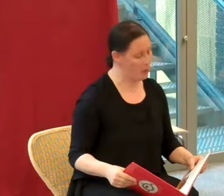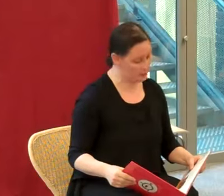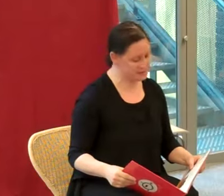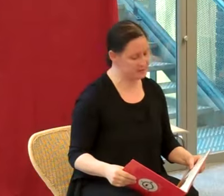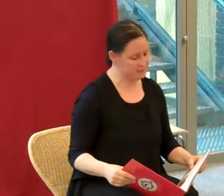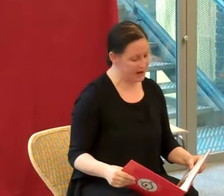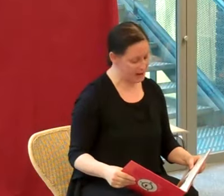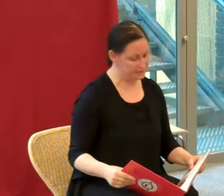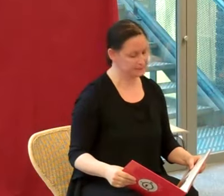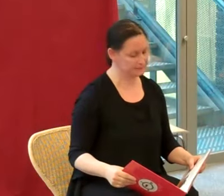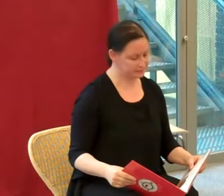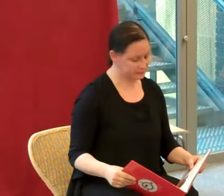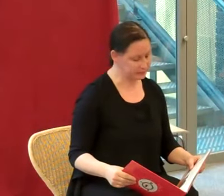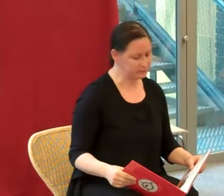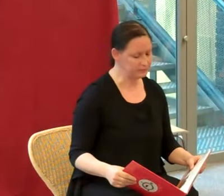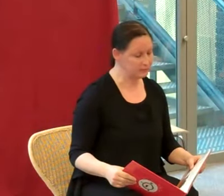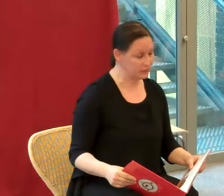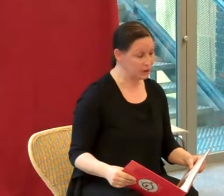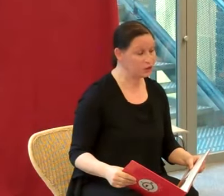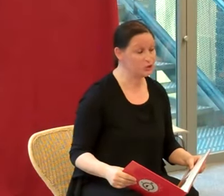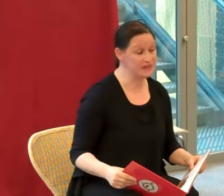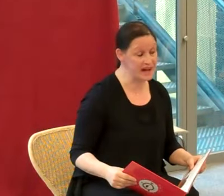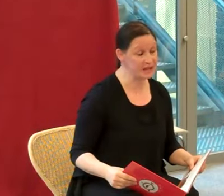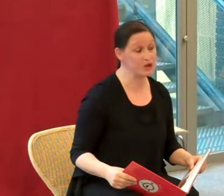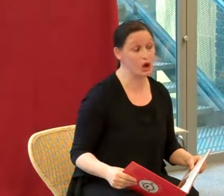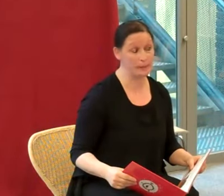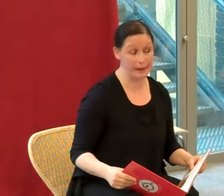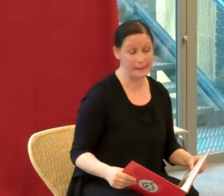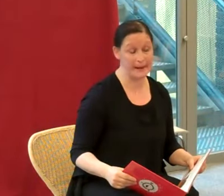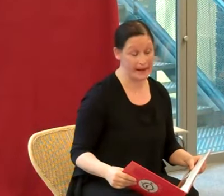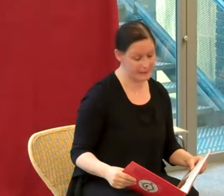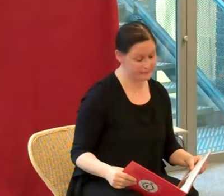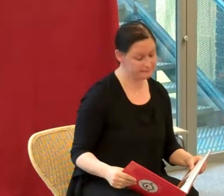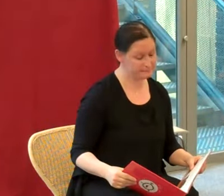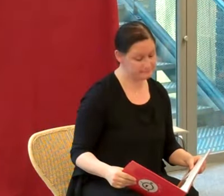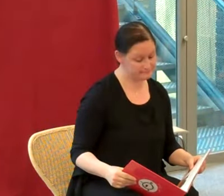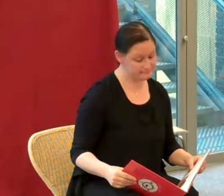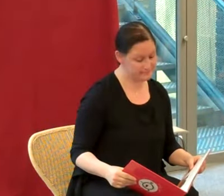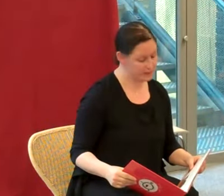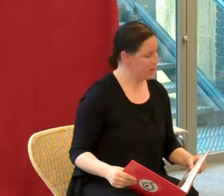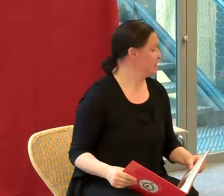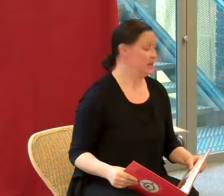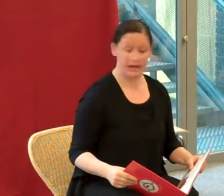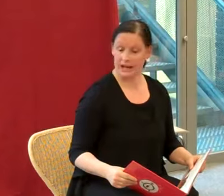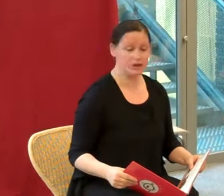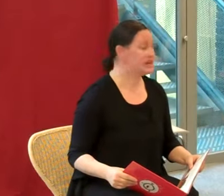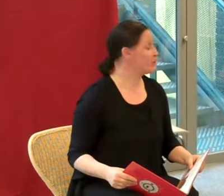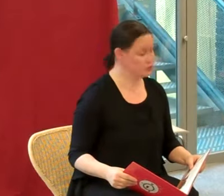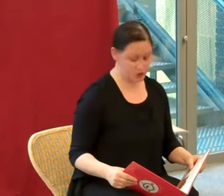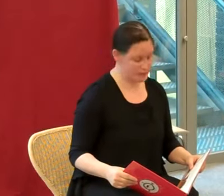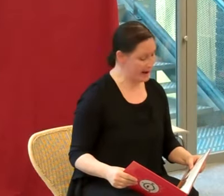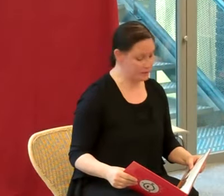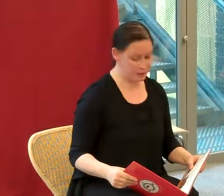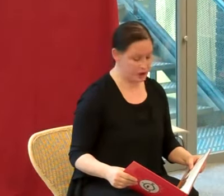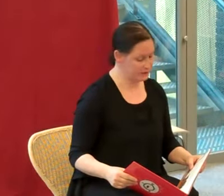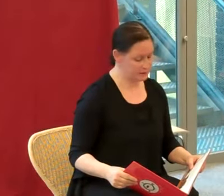bon petit plat que Dinde leur préparait. Ils ne viennent toujours pas à la belote,